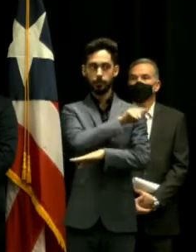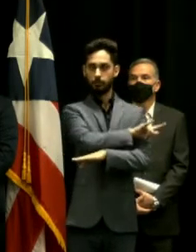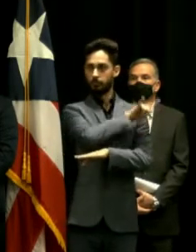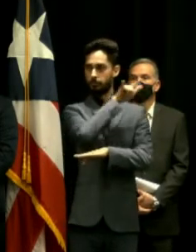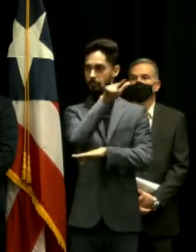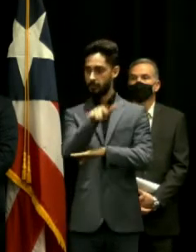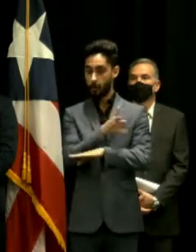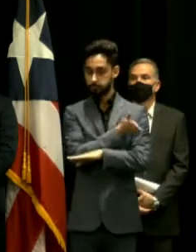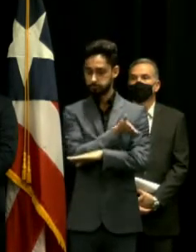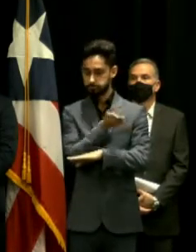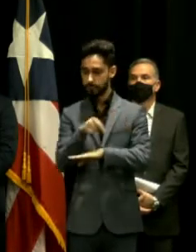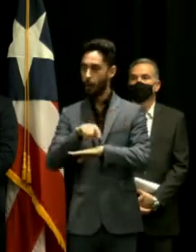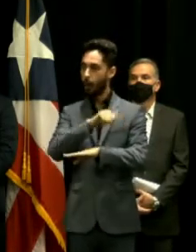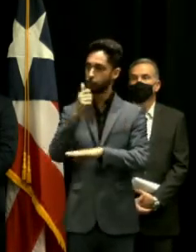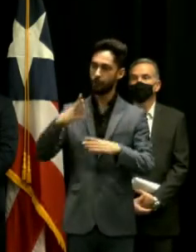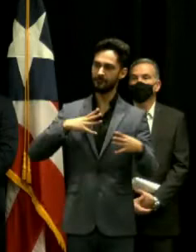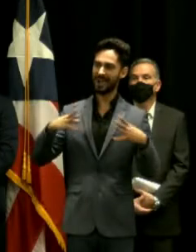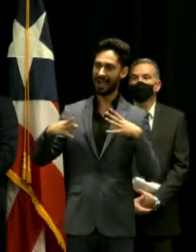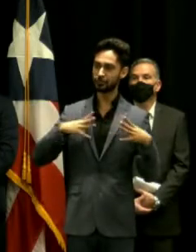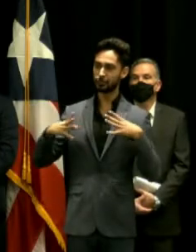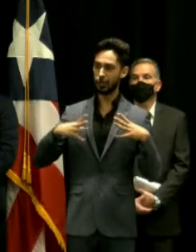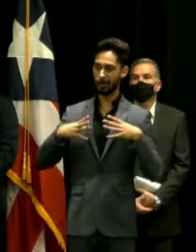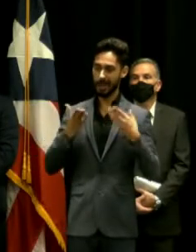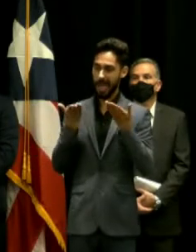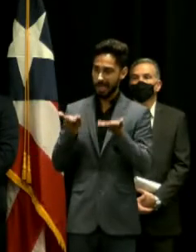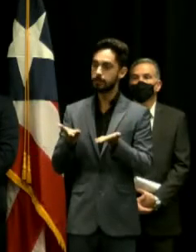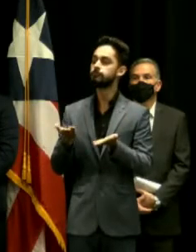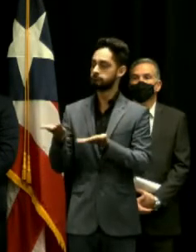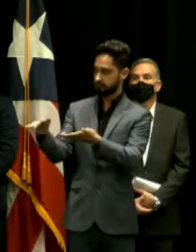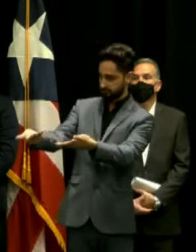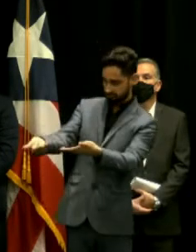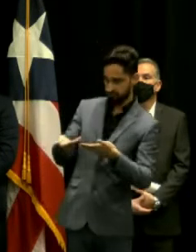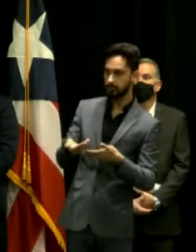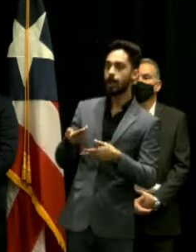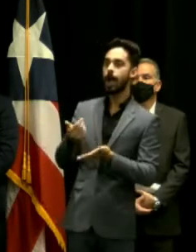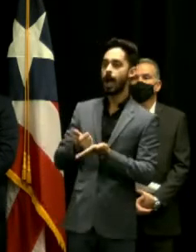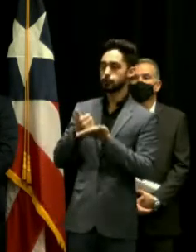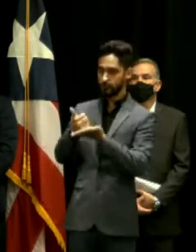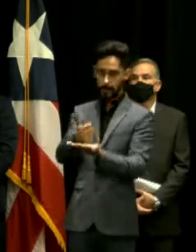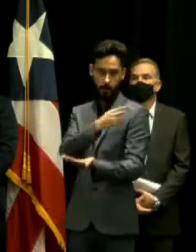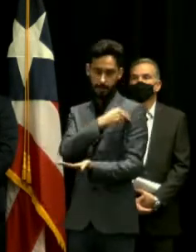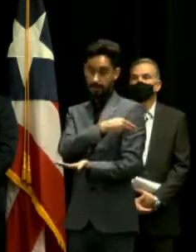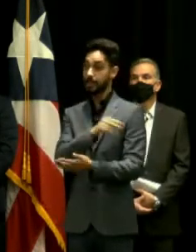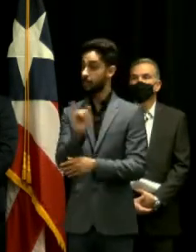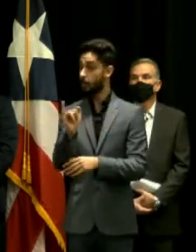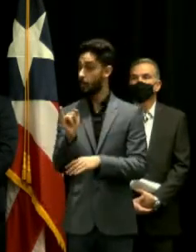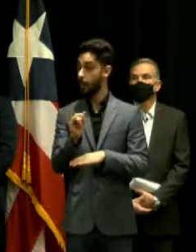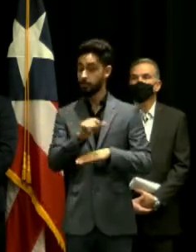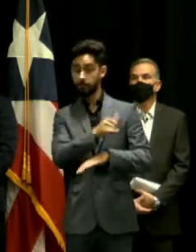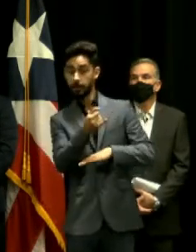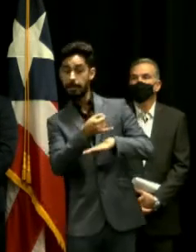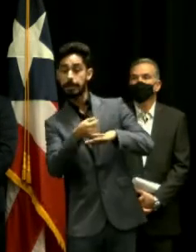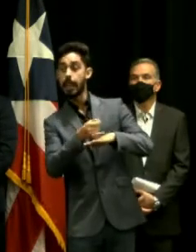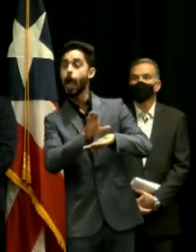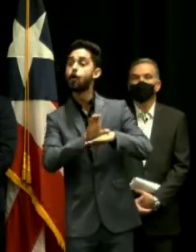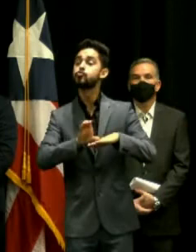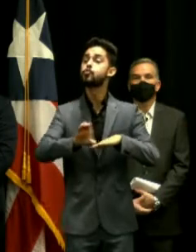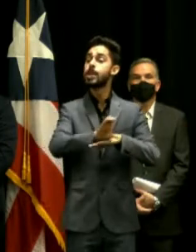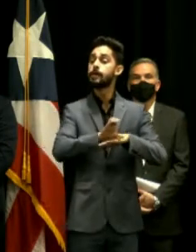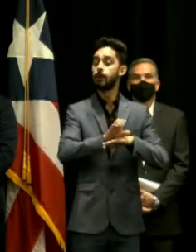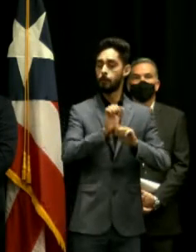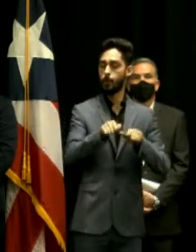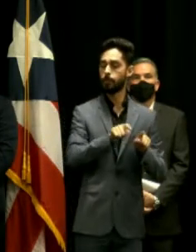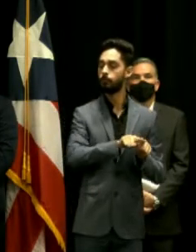que aparte de eso pues si entendemos que por ejemplo los culebrenses van a poder llegar a Vieques